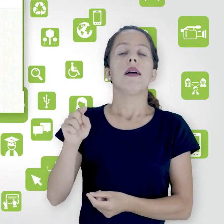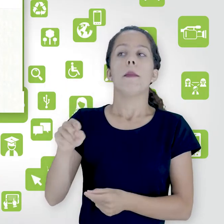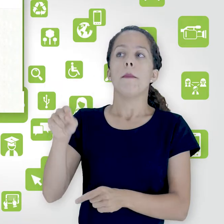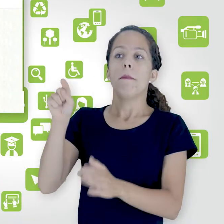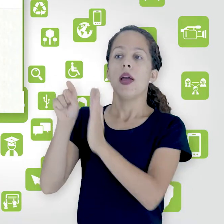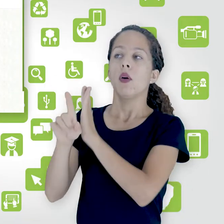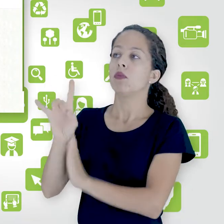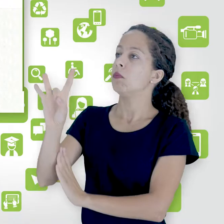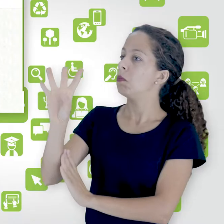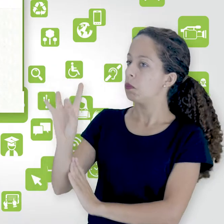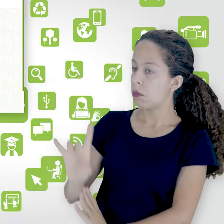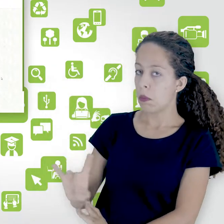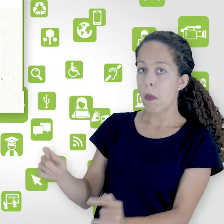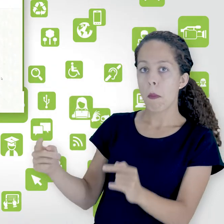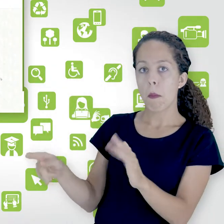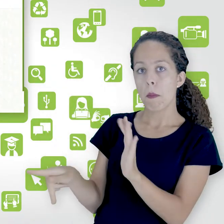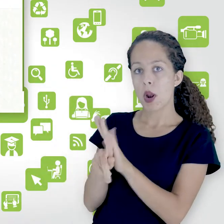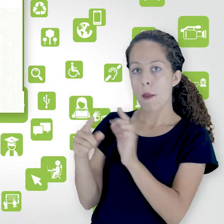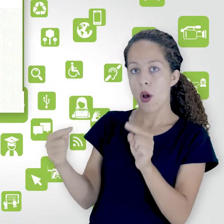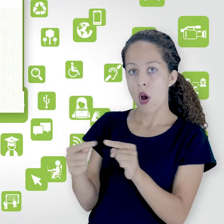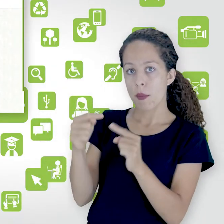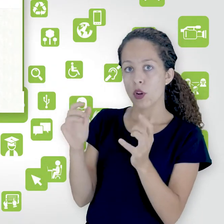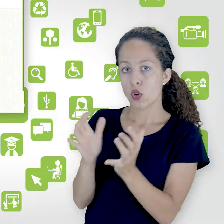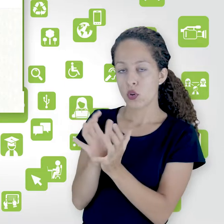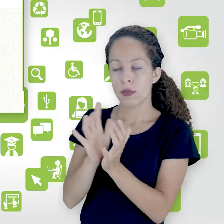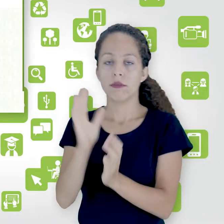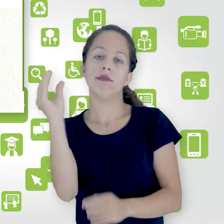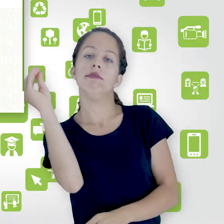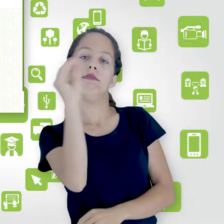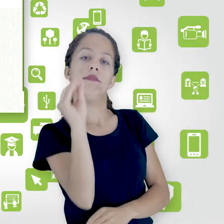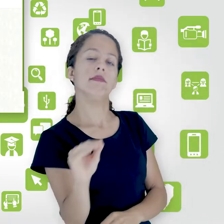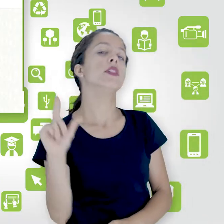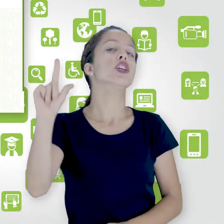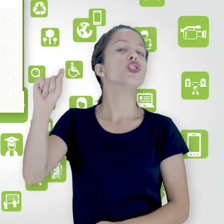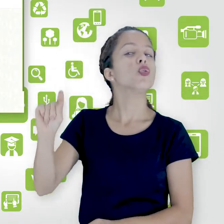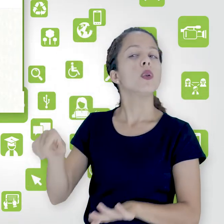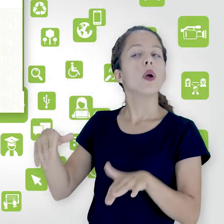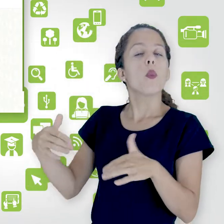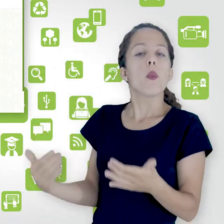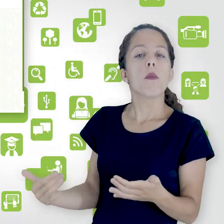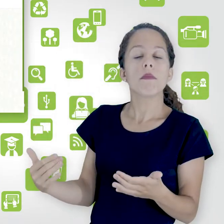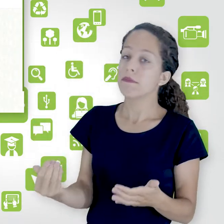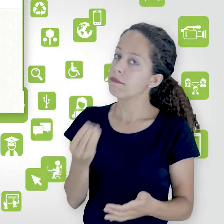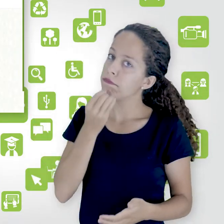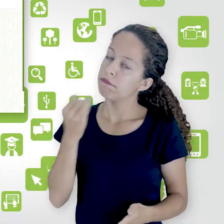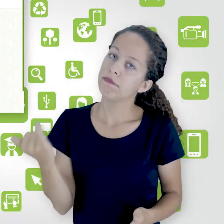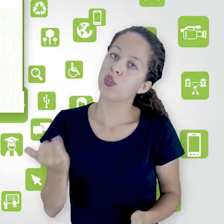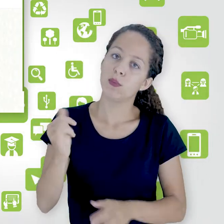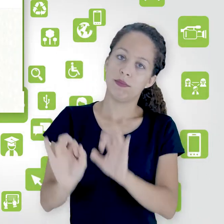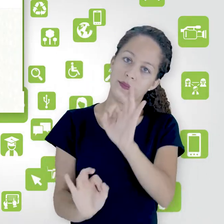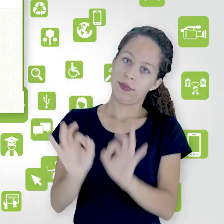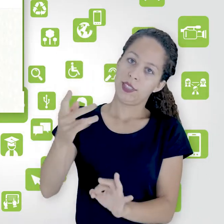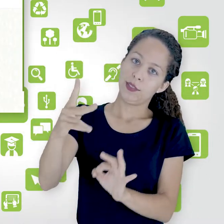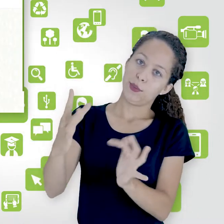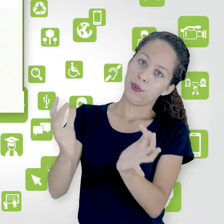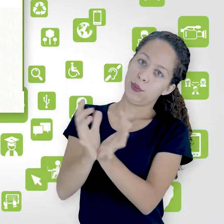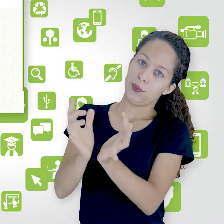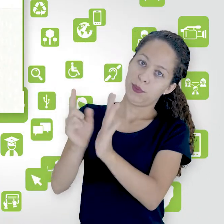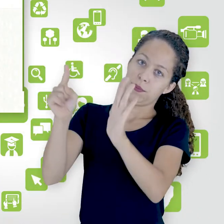aleatórias da categoria. É por isso que é importante construir o seu banco de questões com categorias e